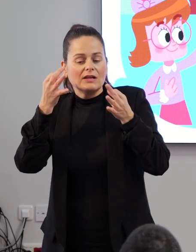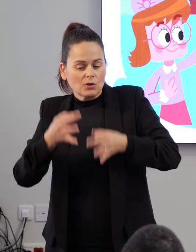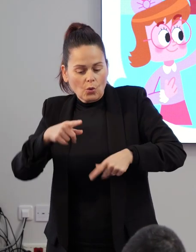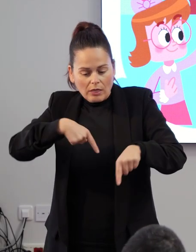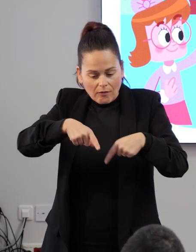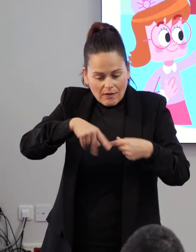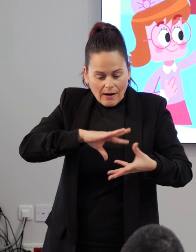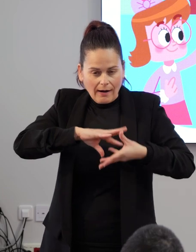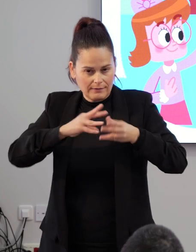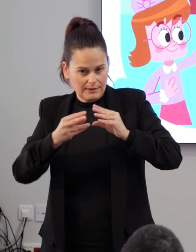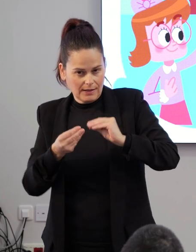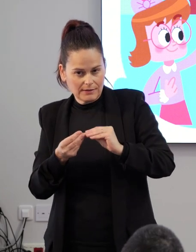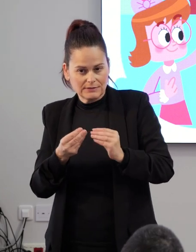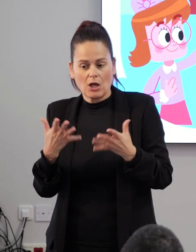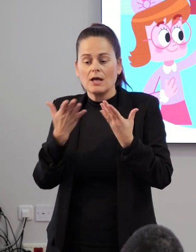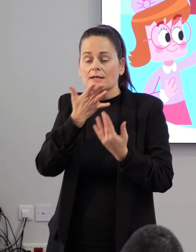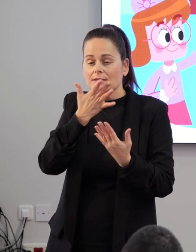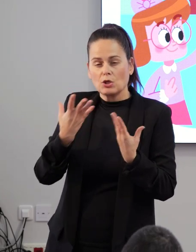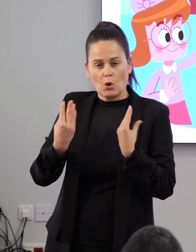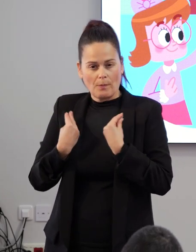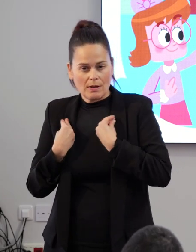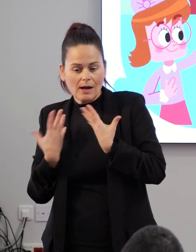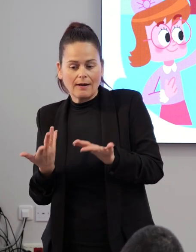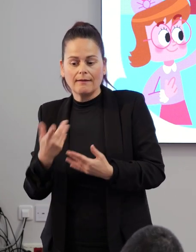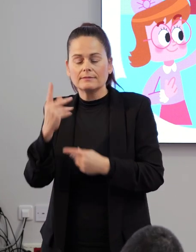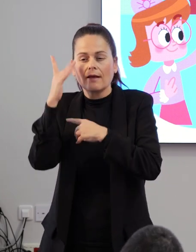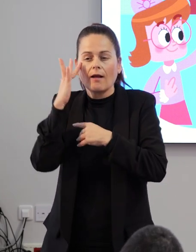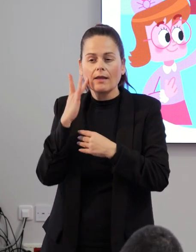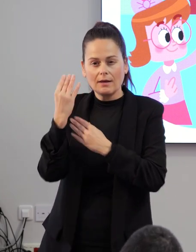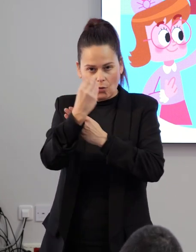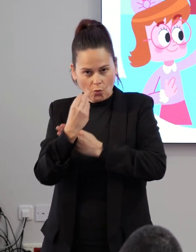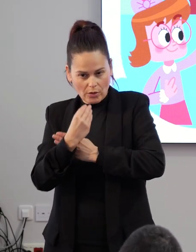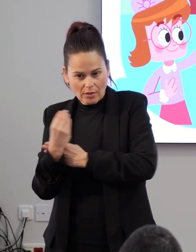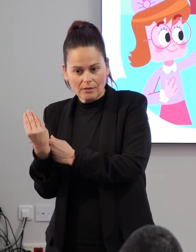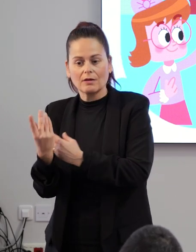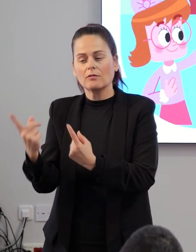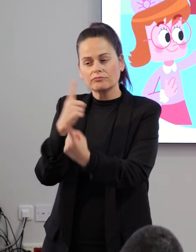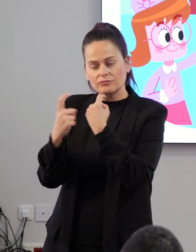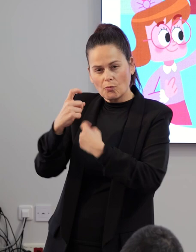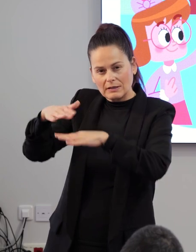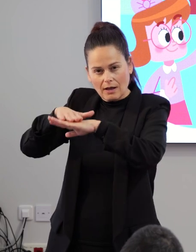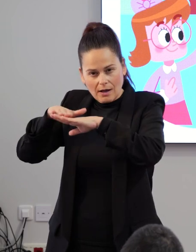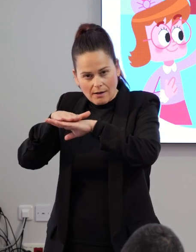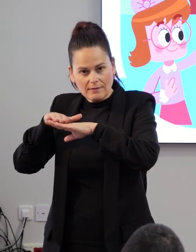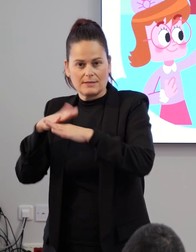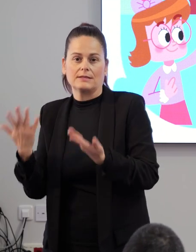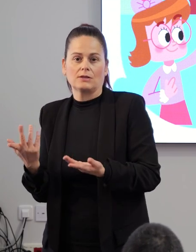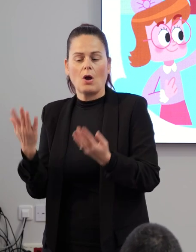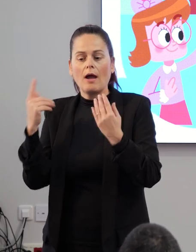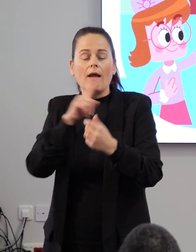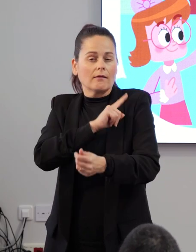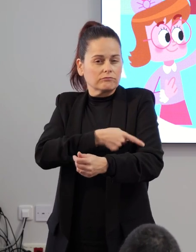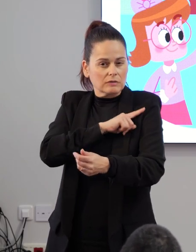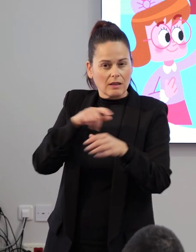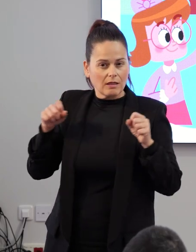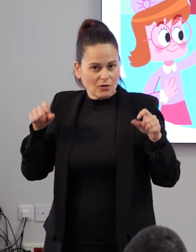adaptada, manejo de signos viales, higiene personal, informática básica, ejercicio en silla